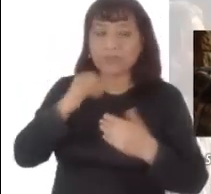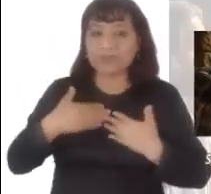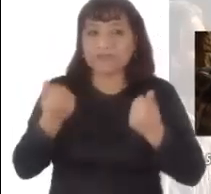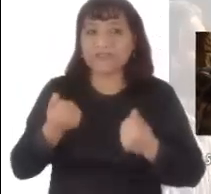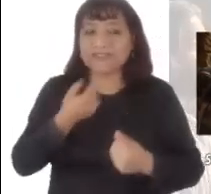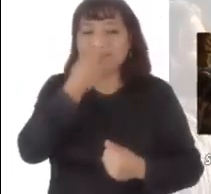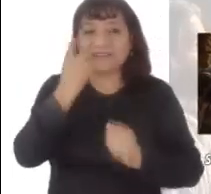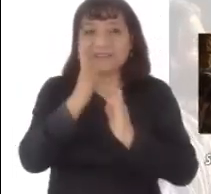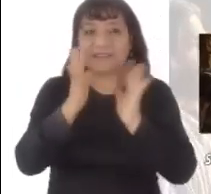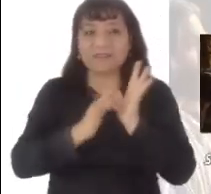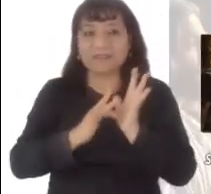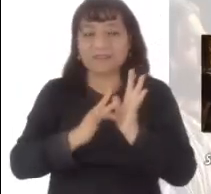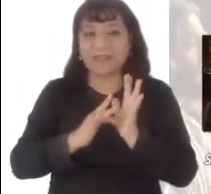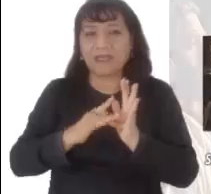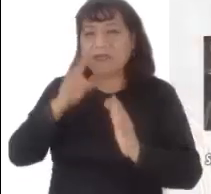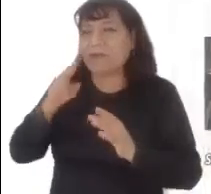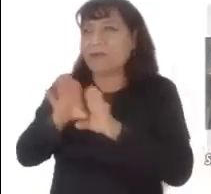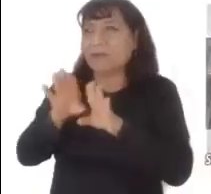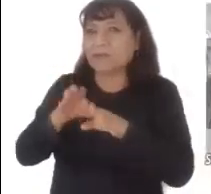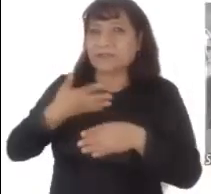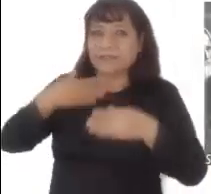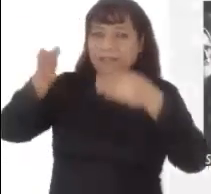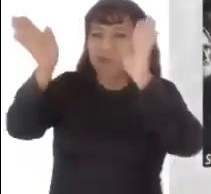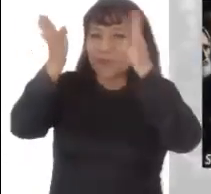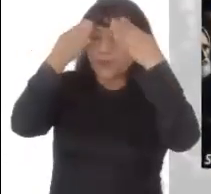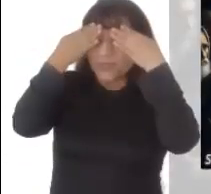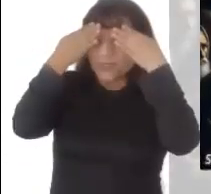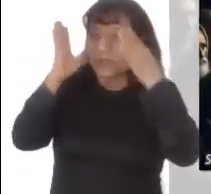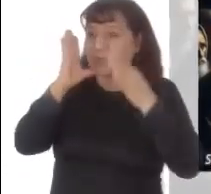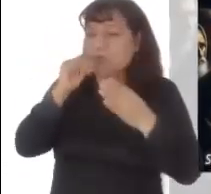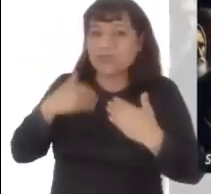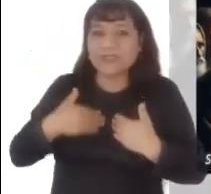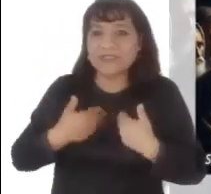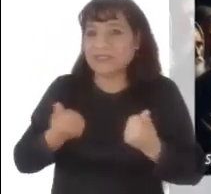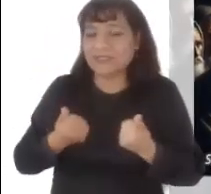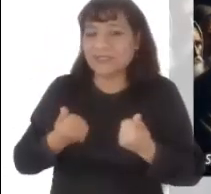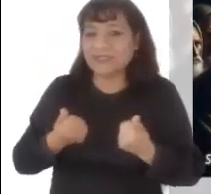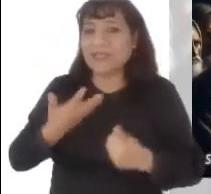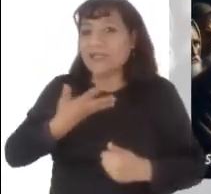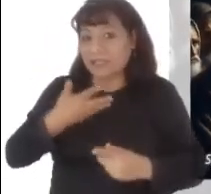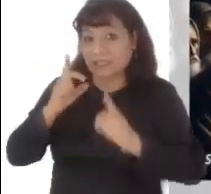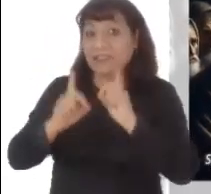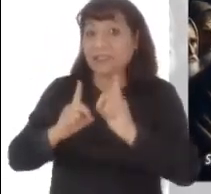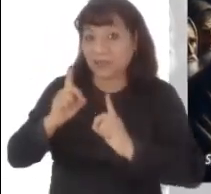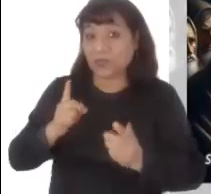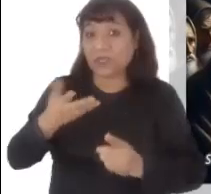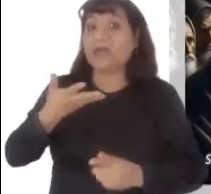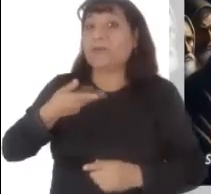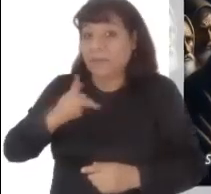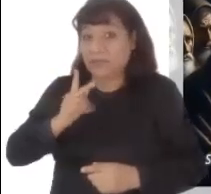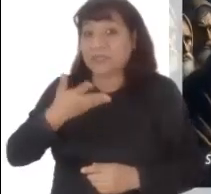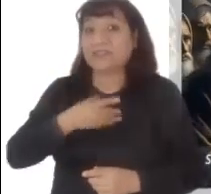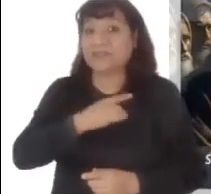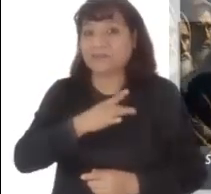pues un velo les ocultaba su sentido y se las volvía incomprensibles. Y tenían